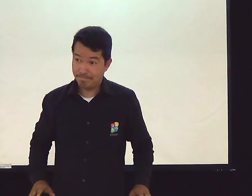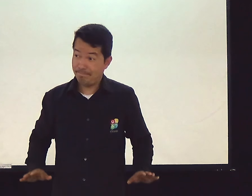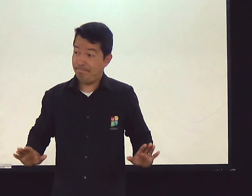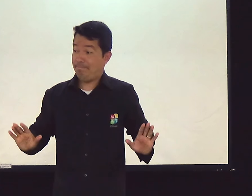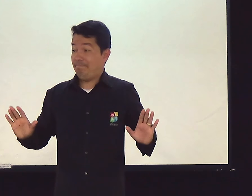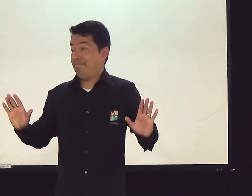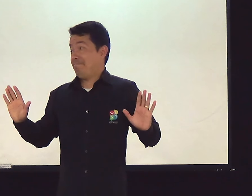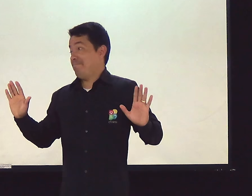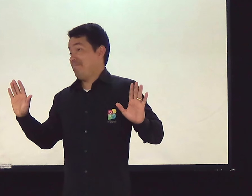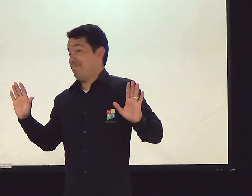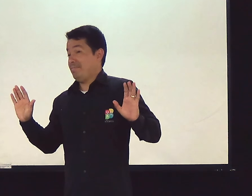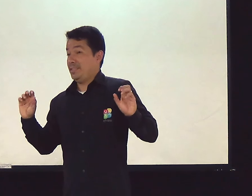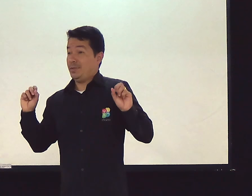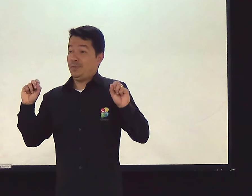Ah, é? Então, tá bom.